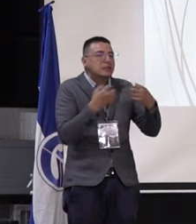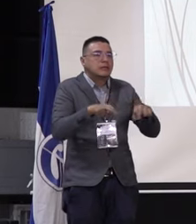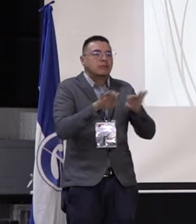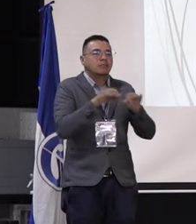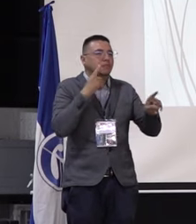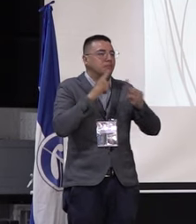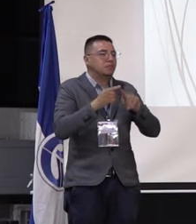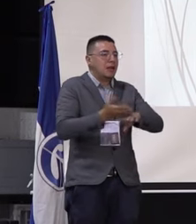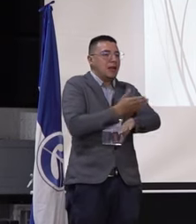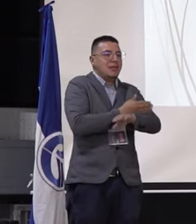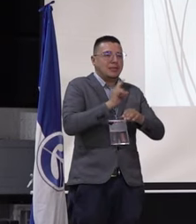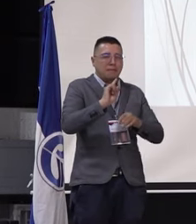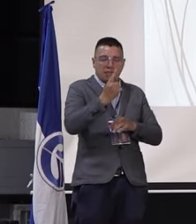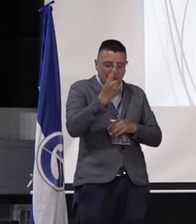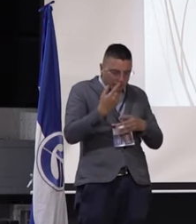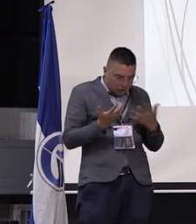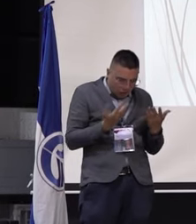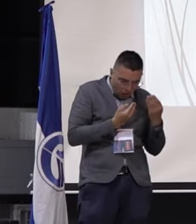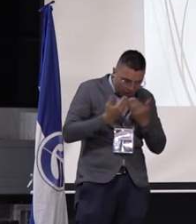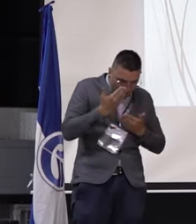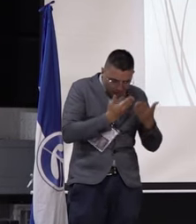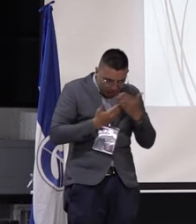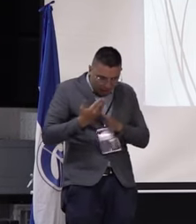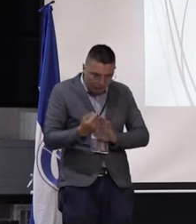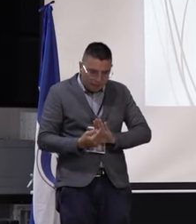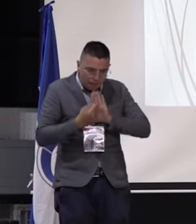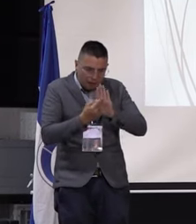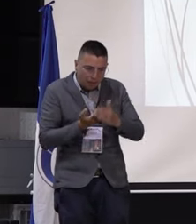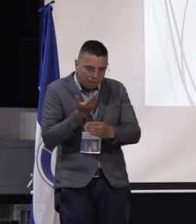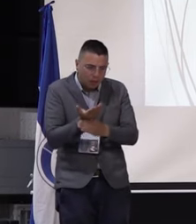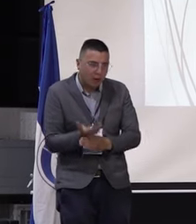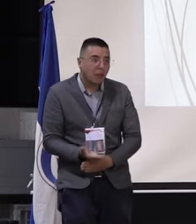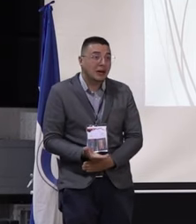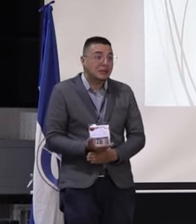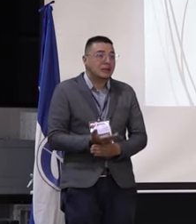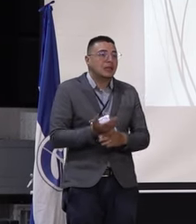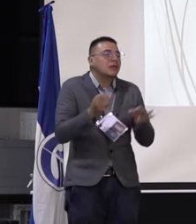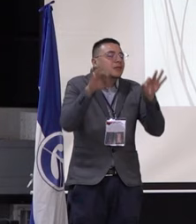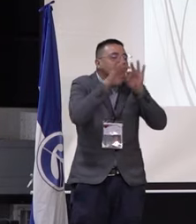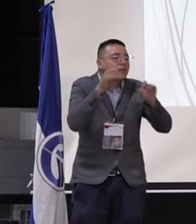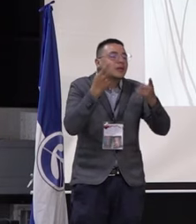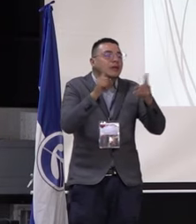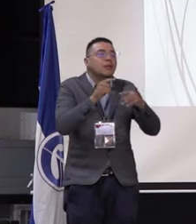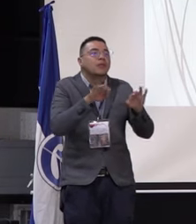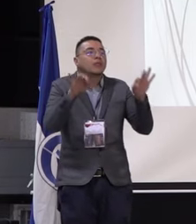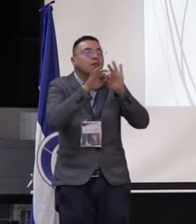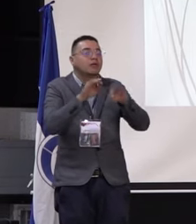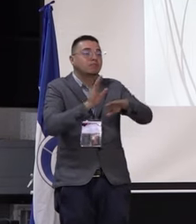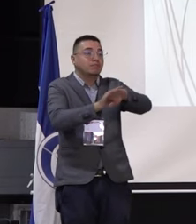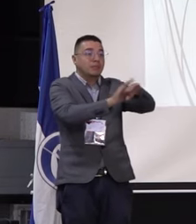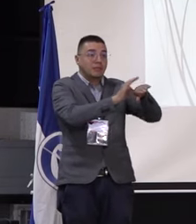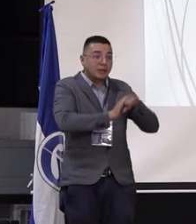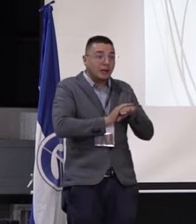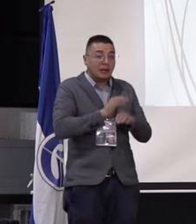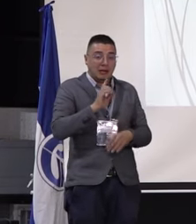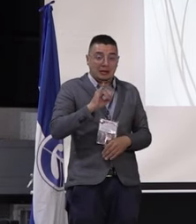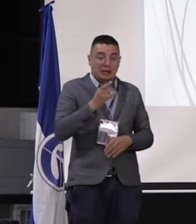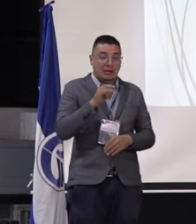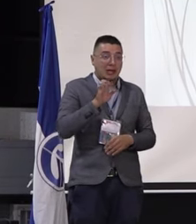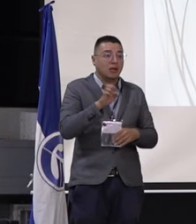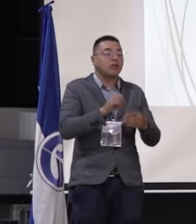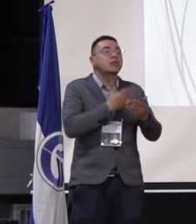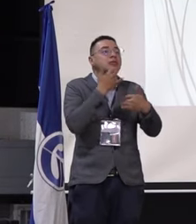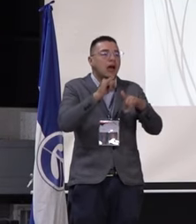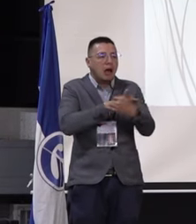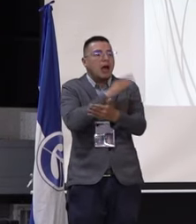que nos hicimos a la hora de querer presentar esta propuesta. También les queremos mencionar que Diego, por ejemplo, ha